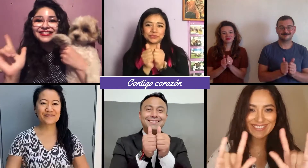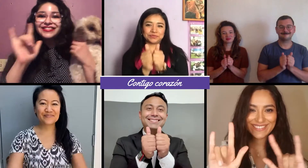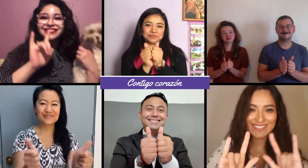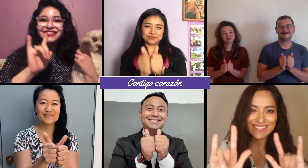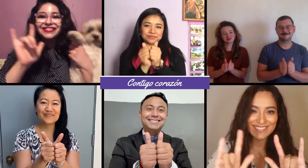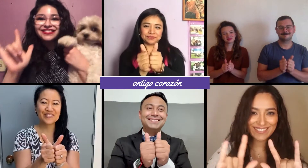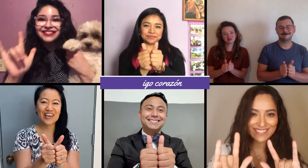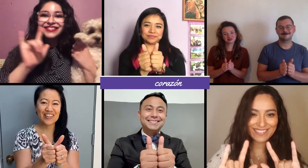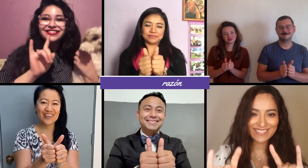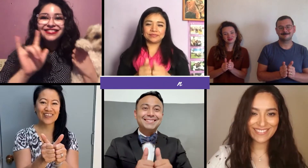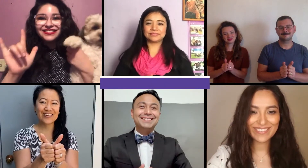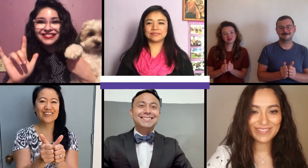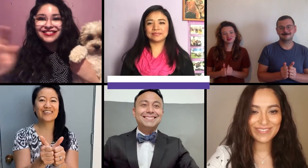Contigo corazón